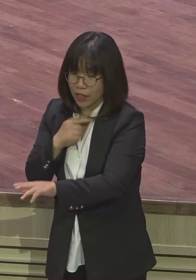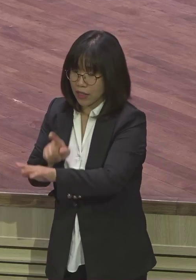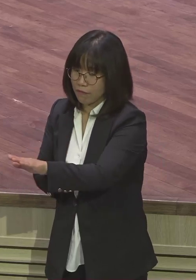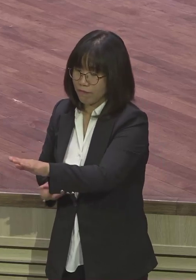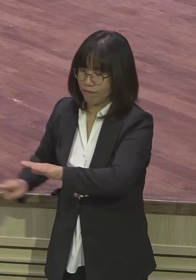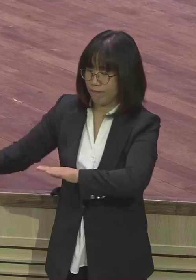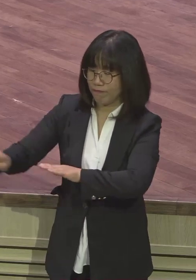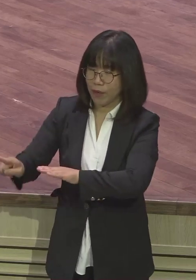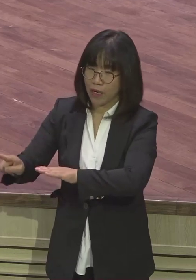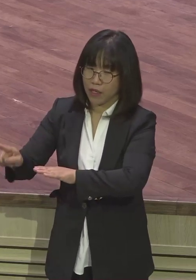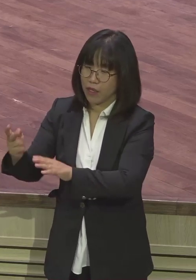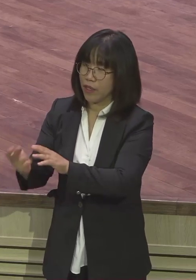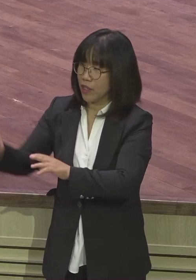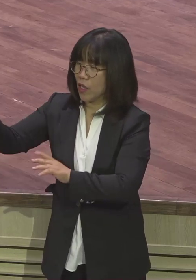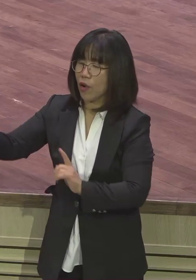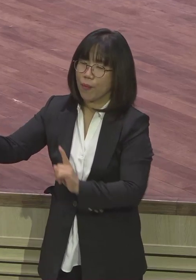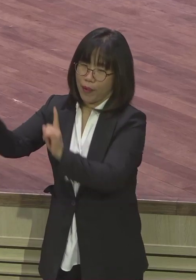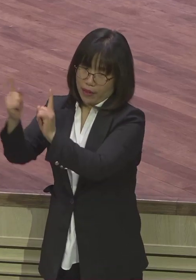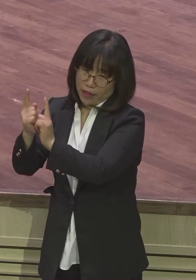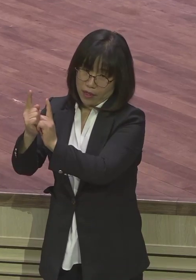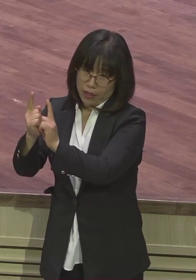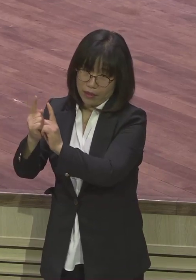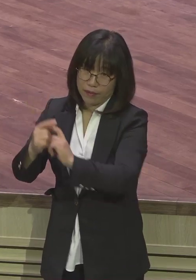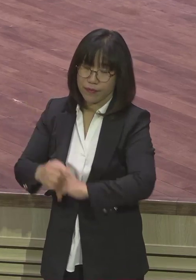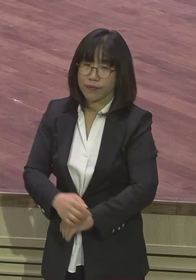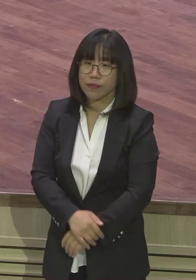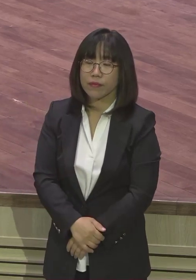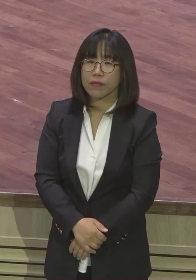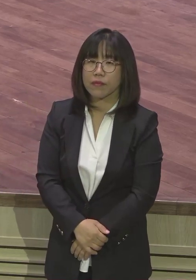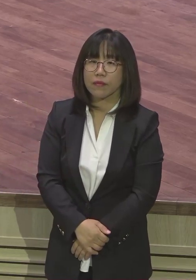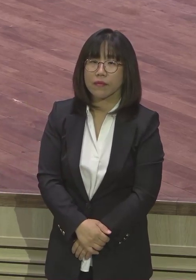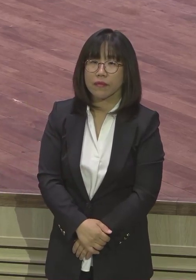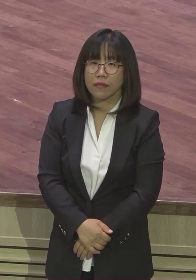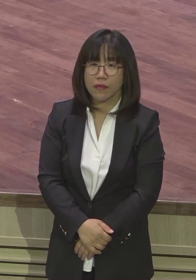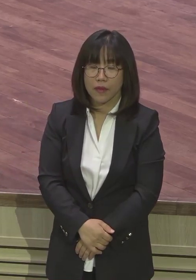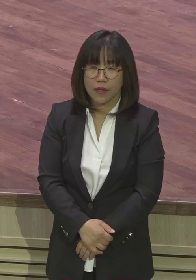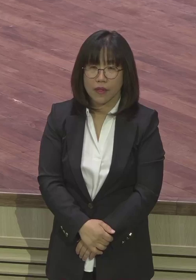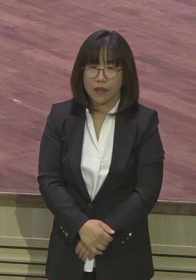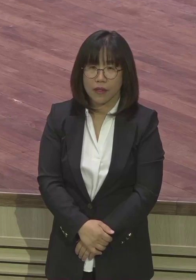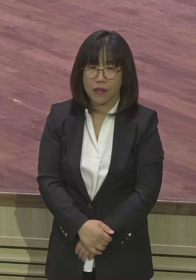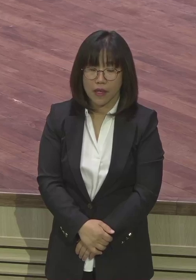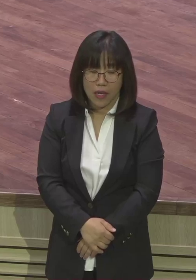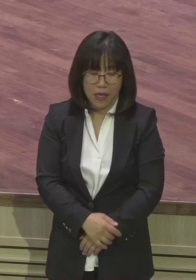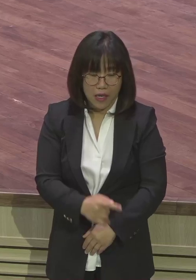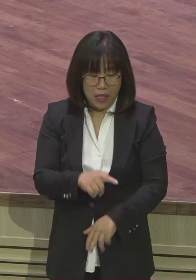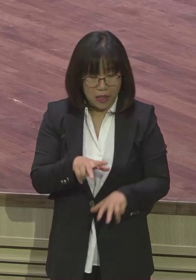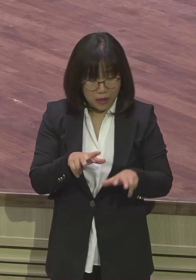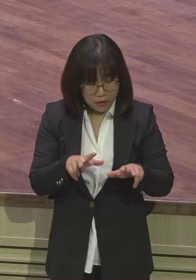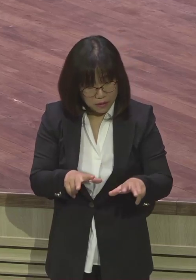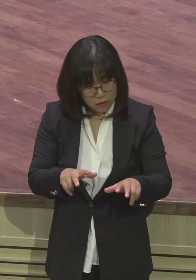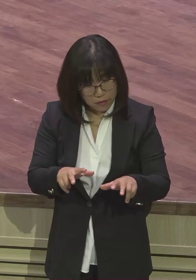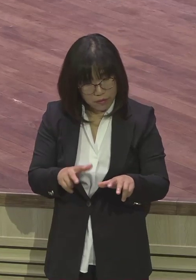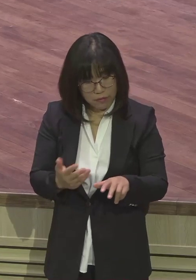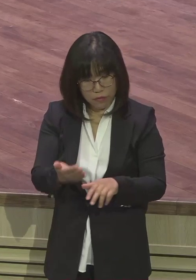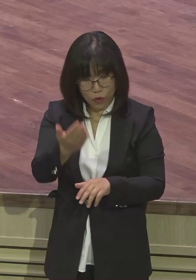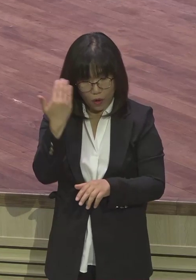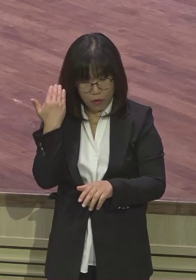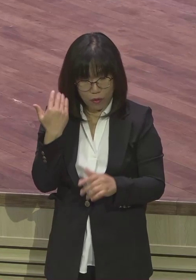사실 환경은 변한 게 아무것도 없습니다 똑같습니다 기도 전이나 기도구나 변한 게 하나도 없습니다